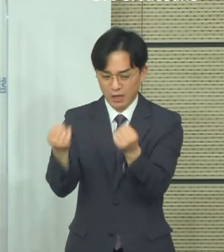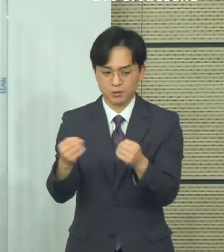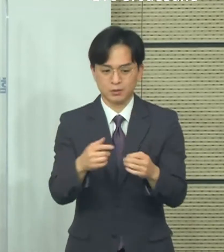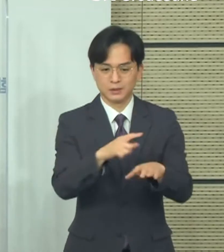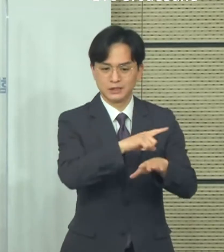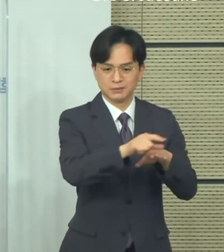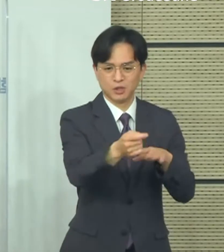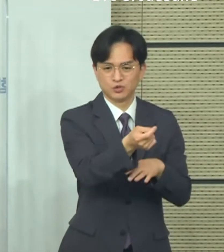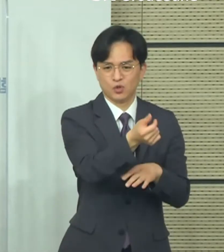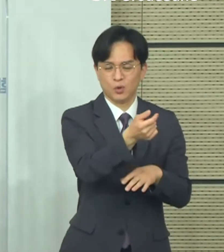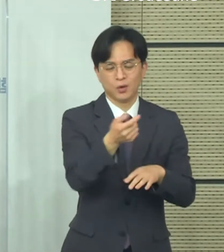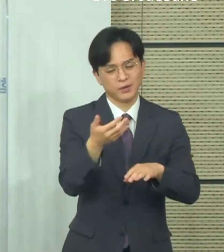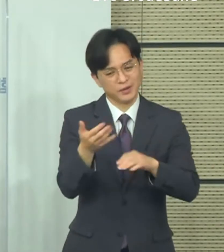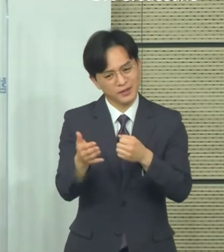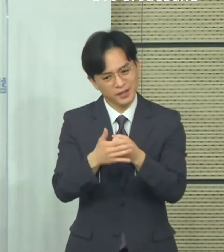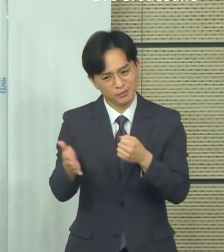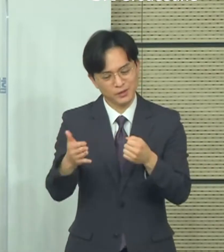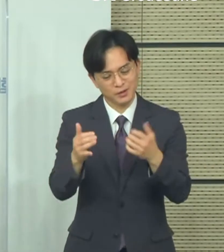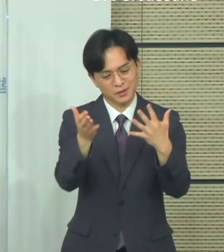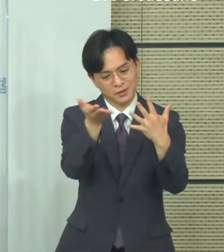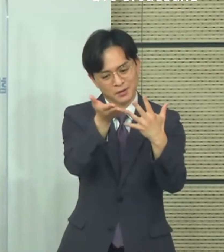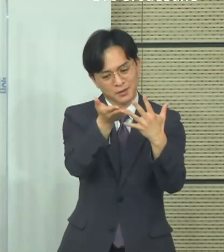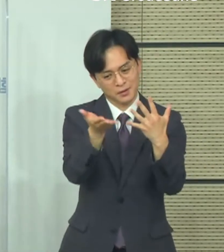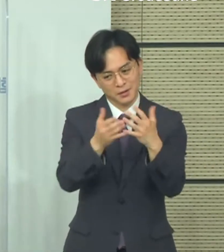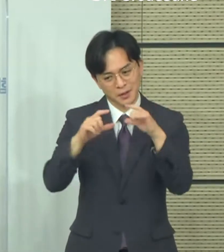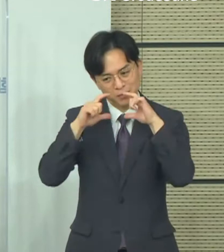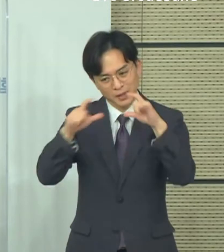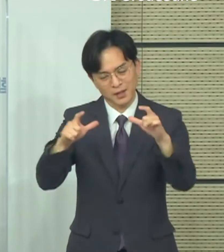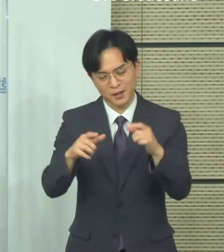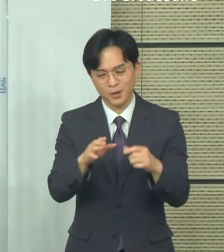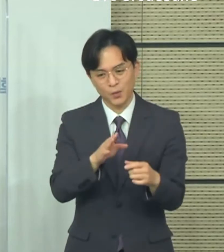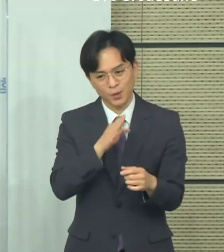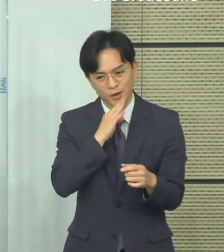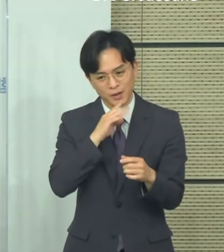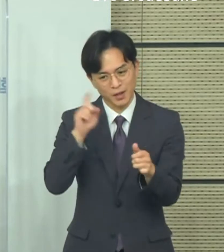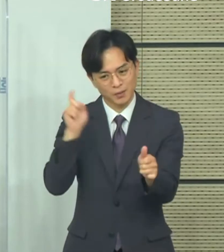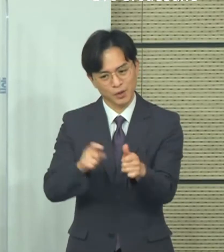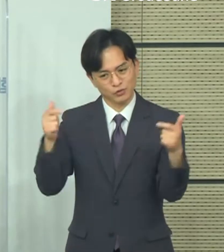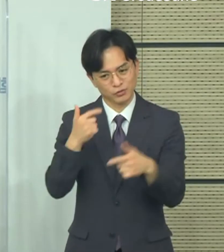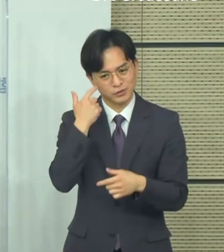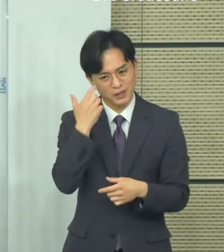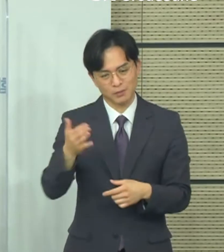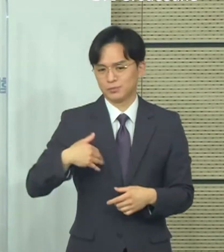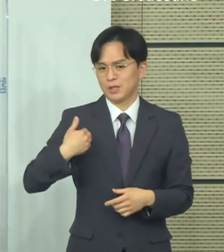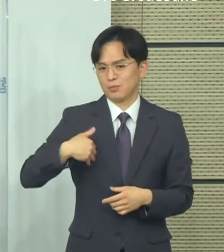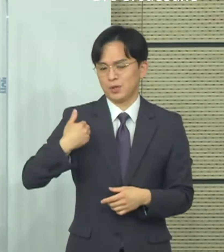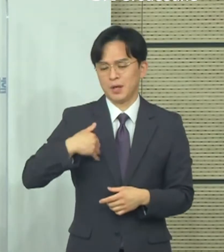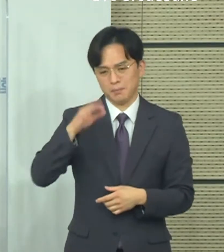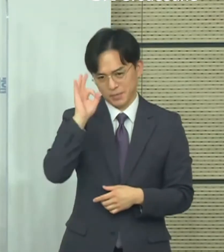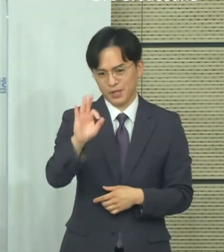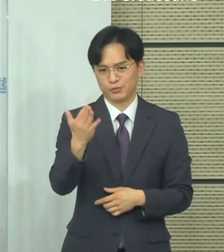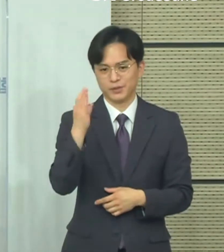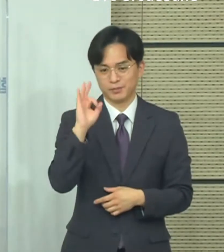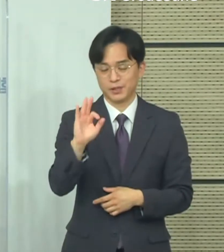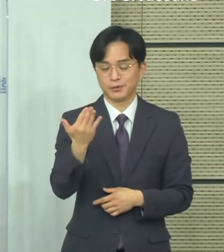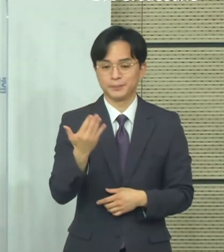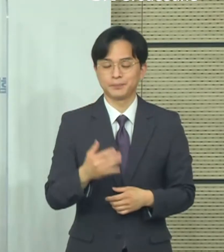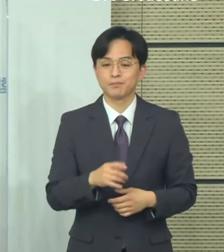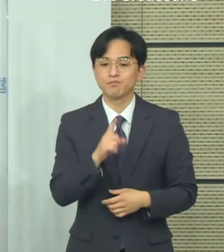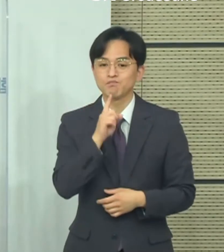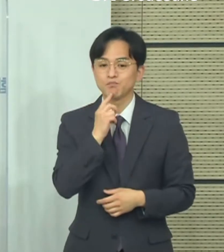현재 수도권 같은 경우는 다른 비수도권에 비해서 환자 수가 높고 또 하기 때문에 아마 거리 두기